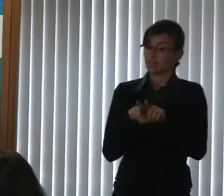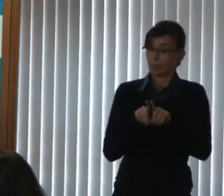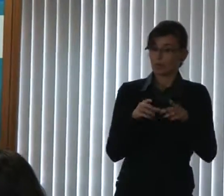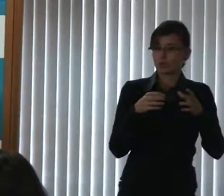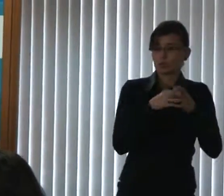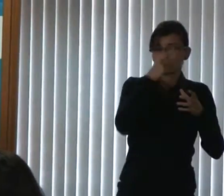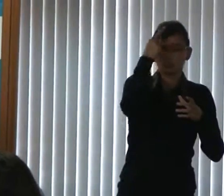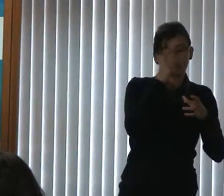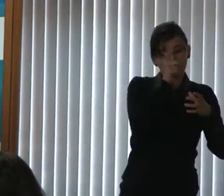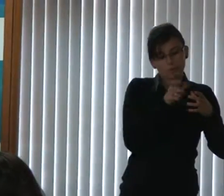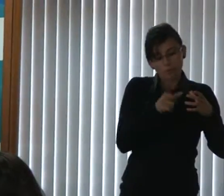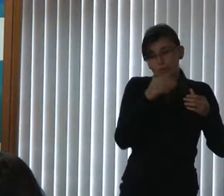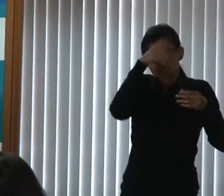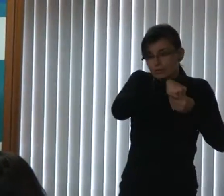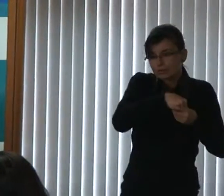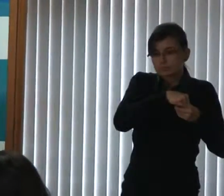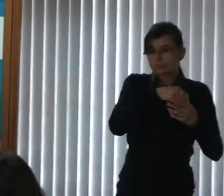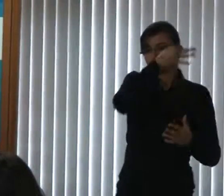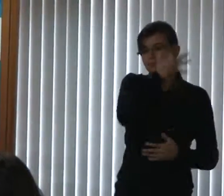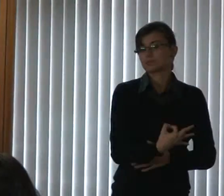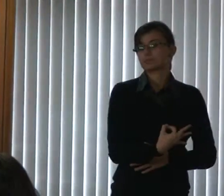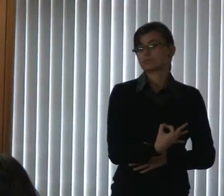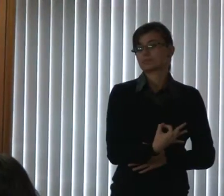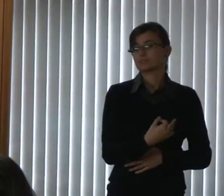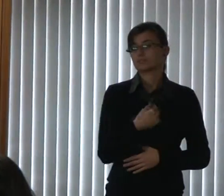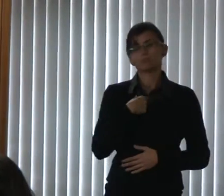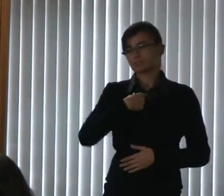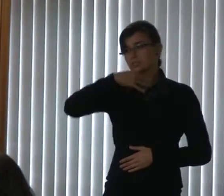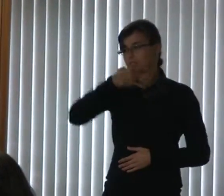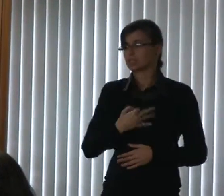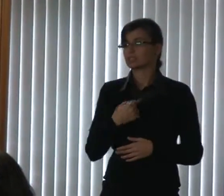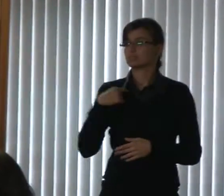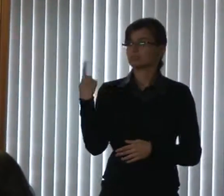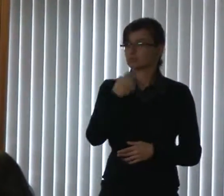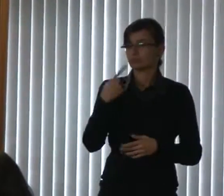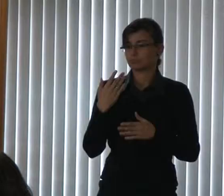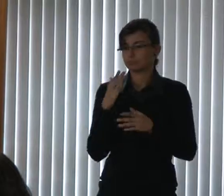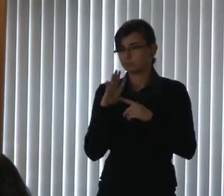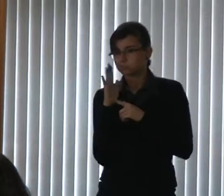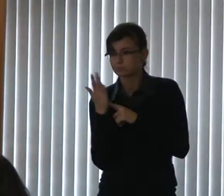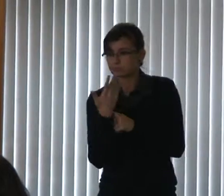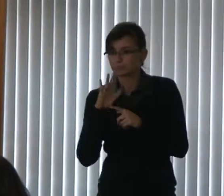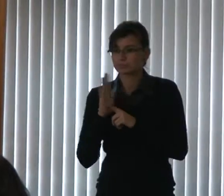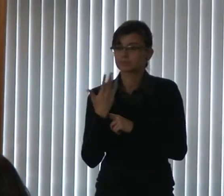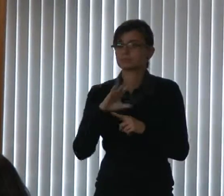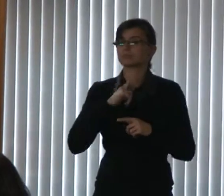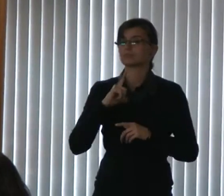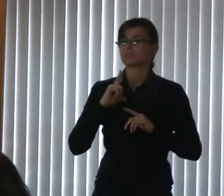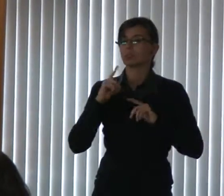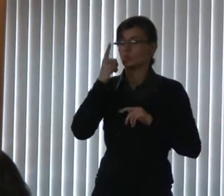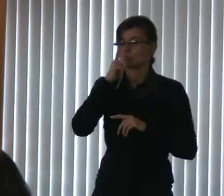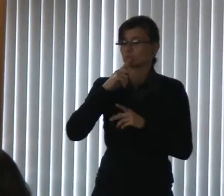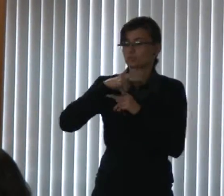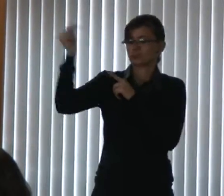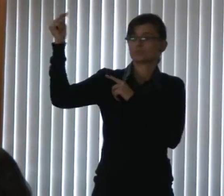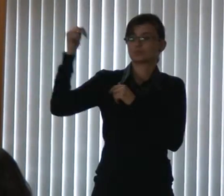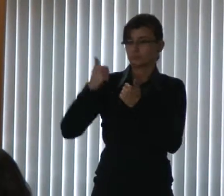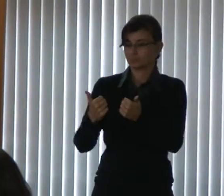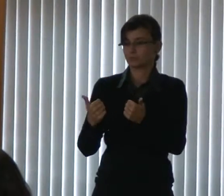absoluta que com o apoio de cada um de vocês, nós vamos ter muito sucesso. Aqui tem várias escolas, vários colegas, os